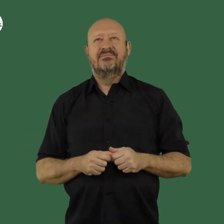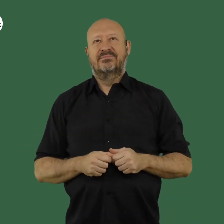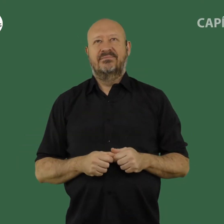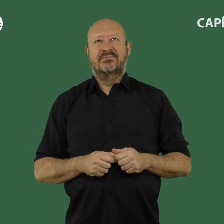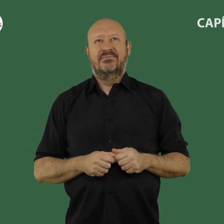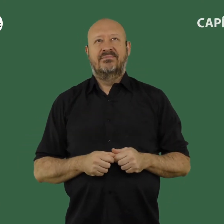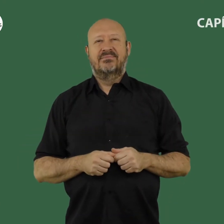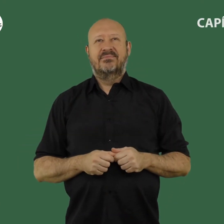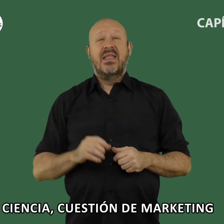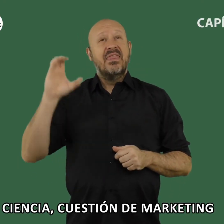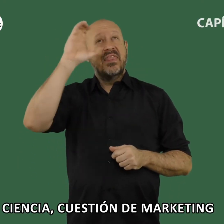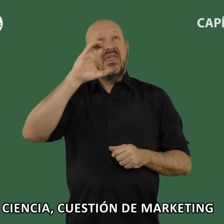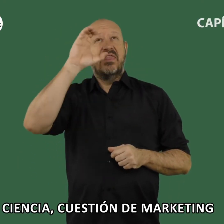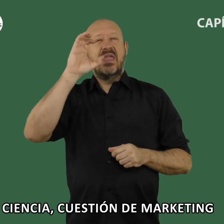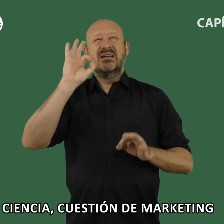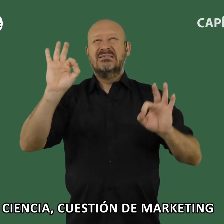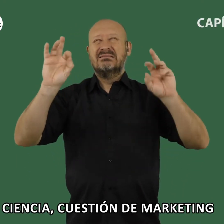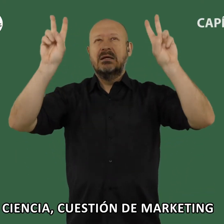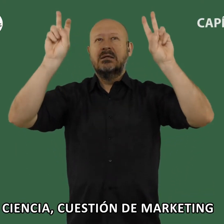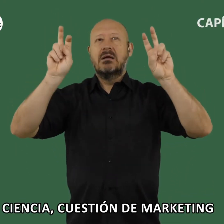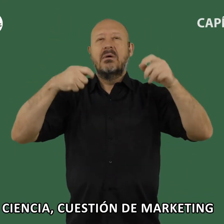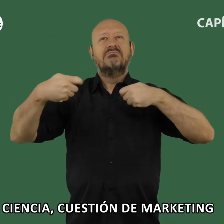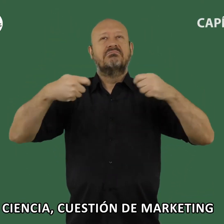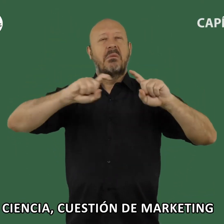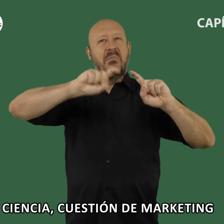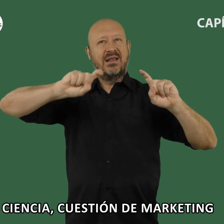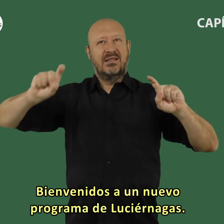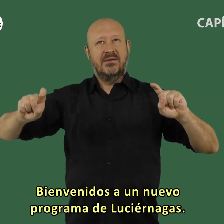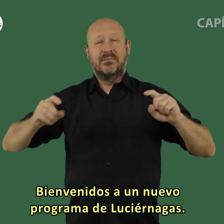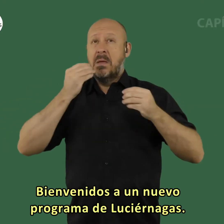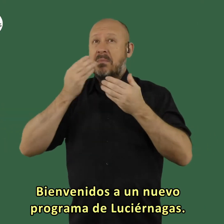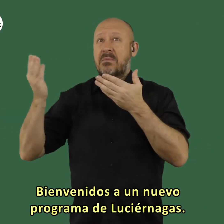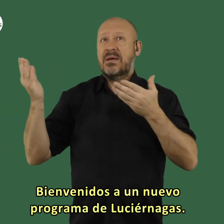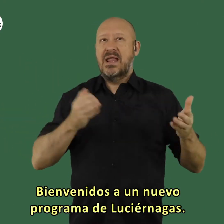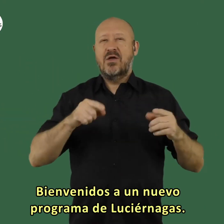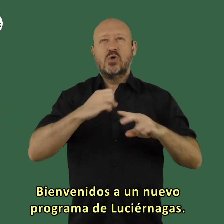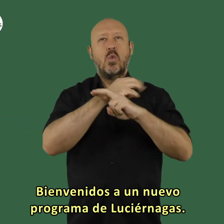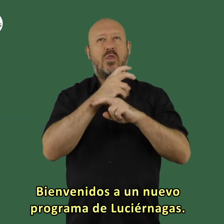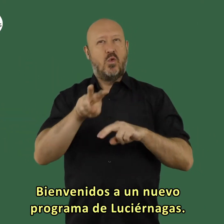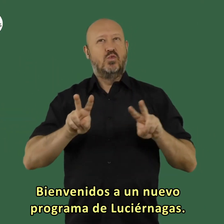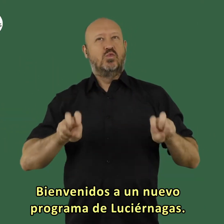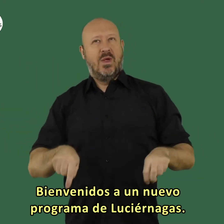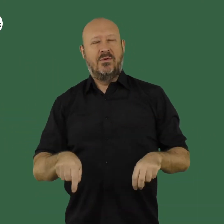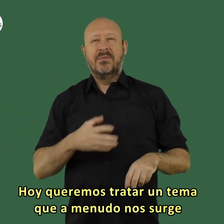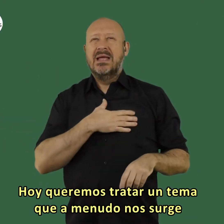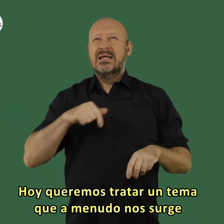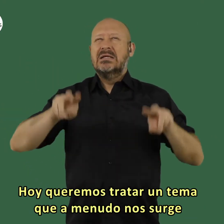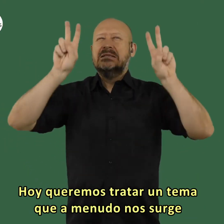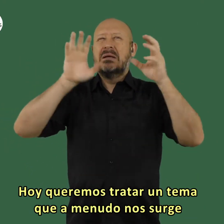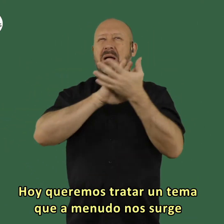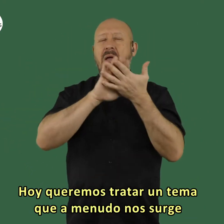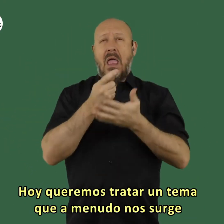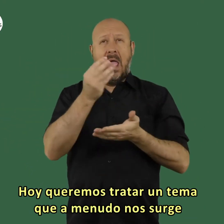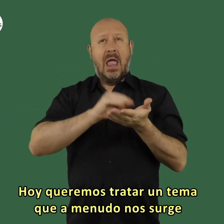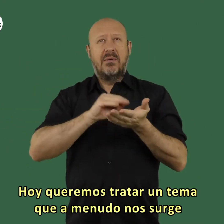ciencia cuestión de marketing bienvenidos a un nuevo programa de luciérnagas hoy